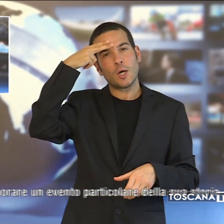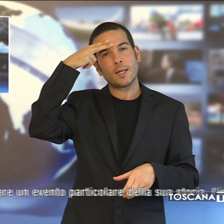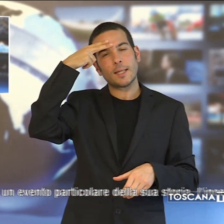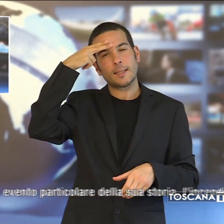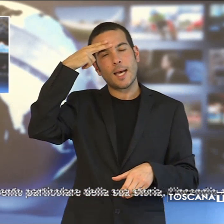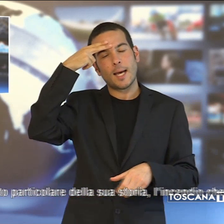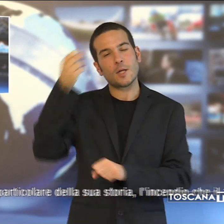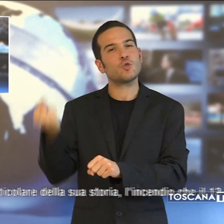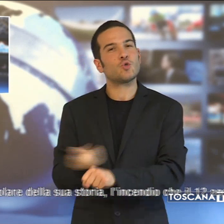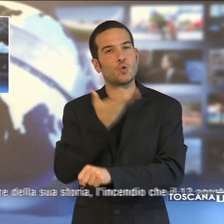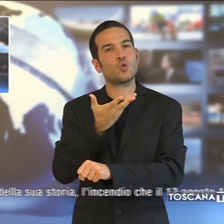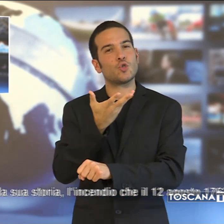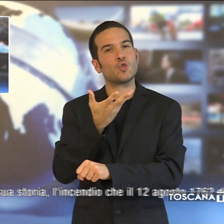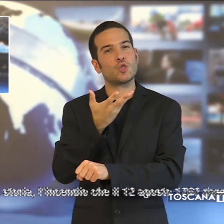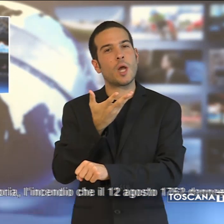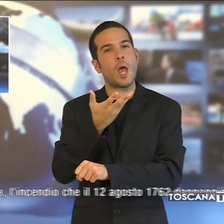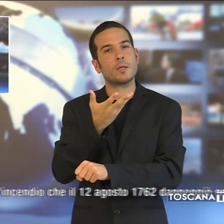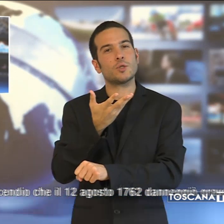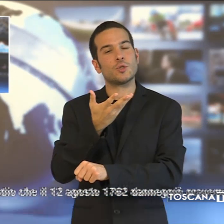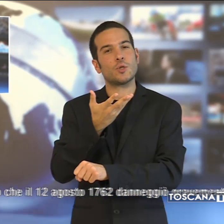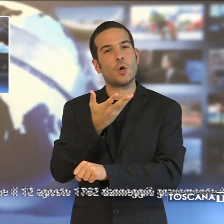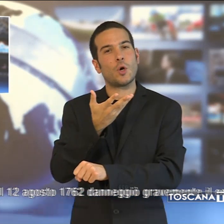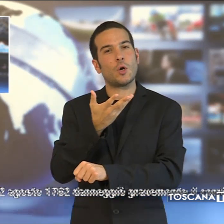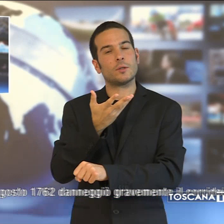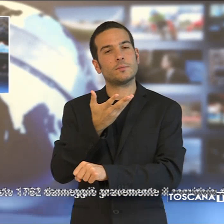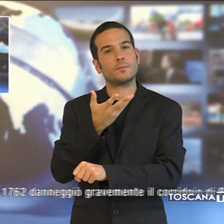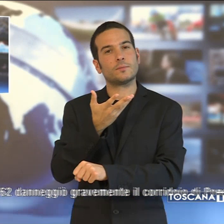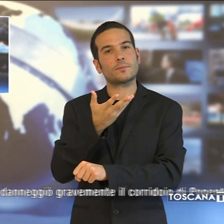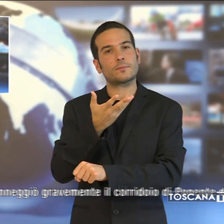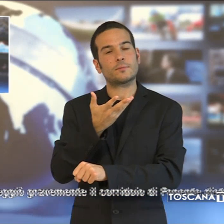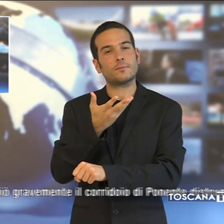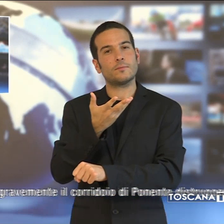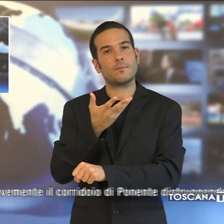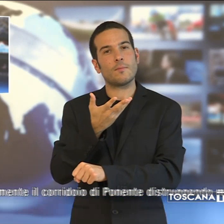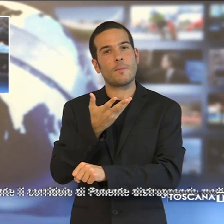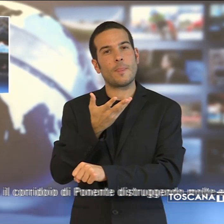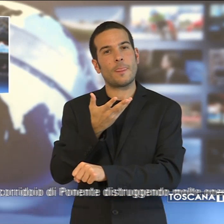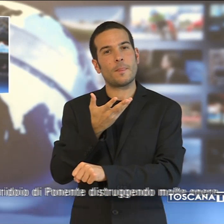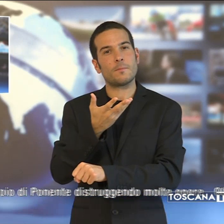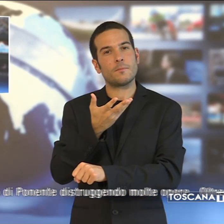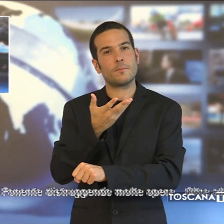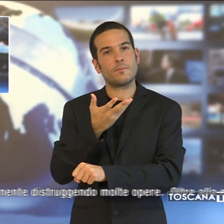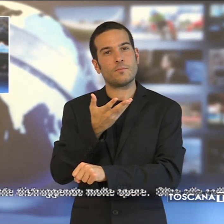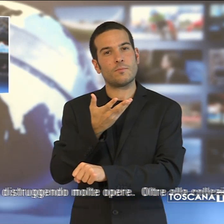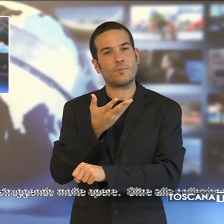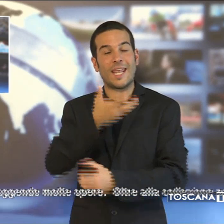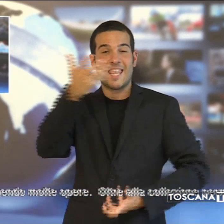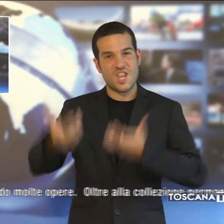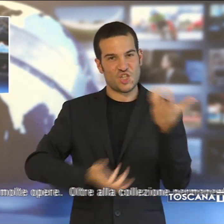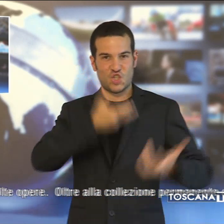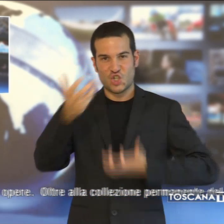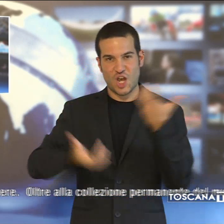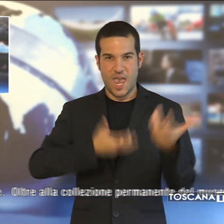successo tempo fa, che è molto particolare, l'incendio del 12